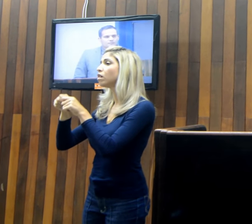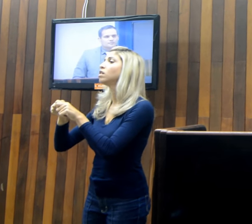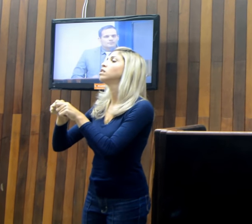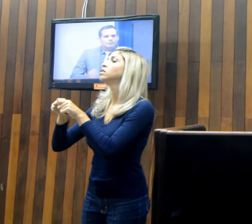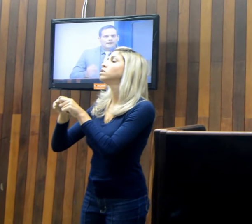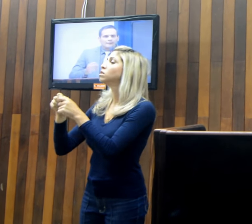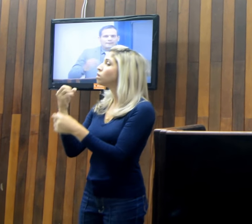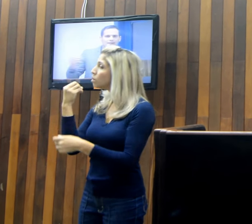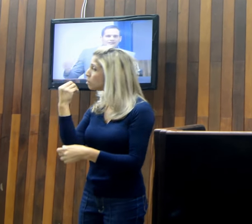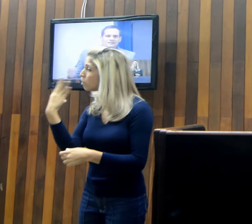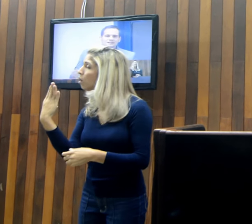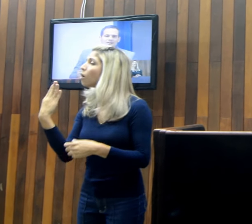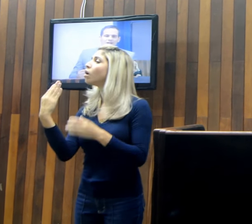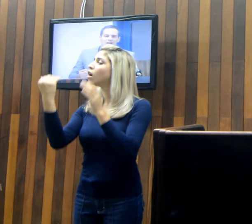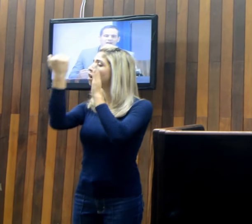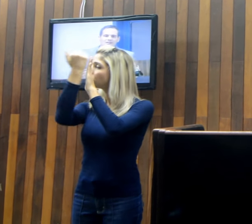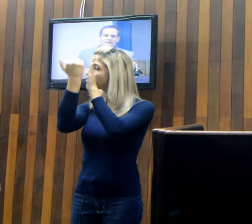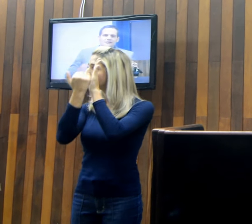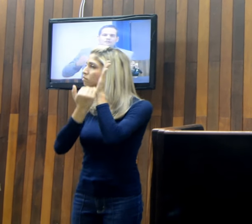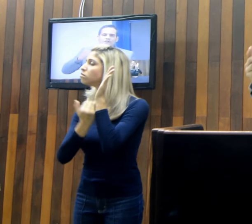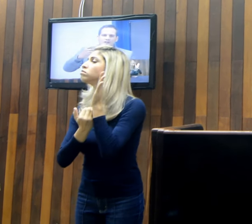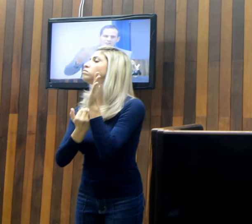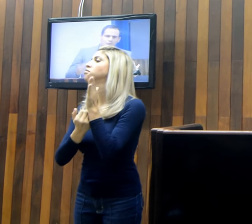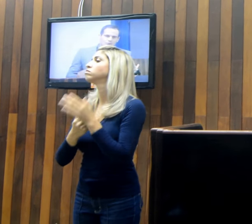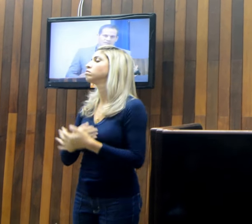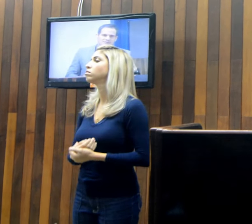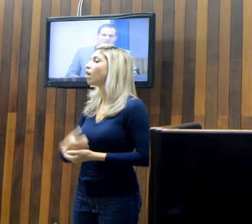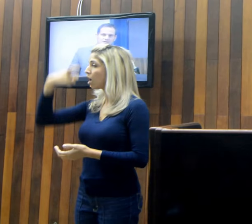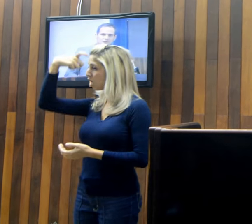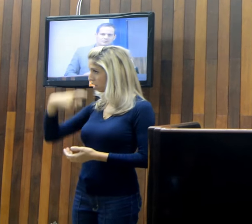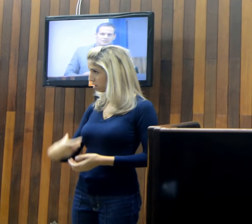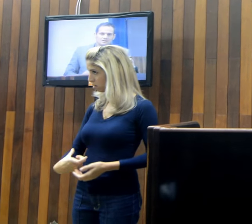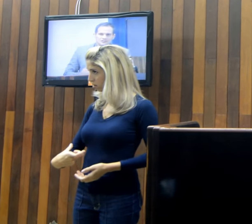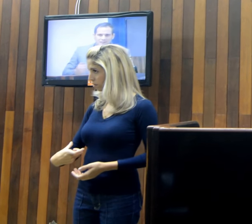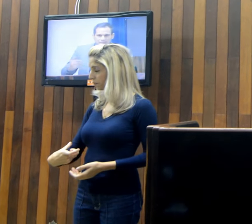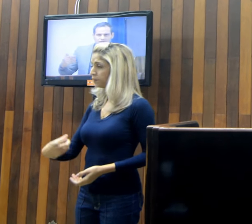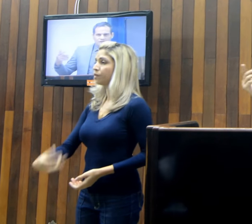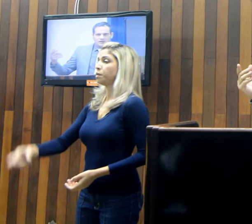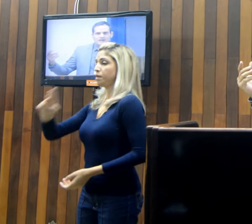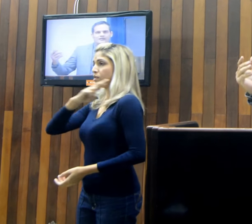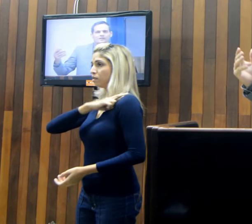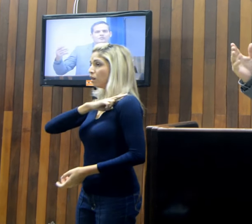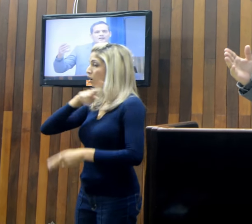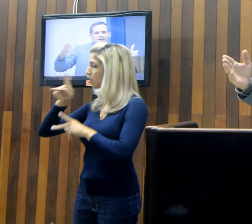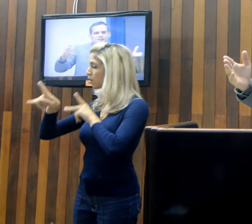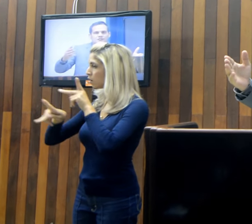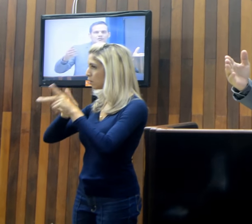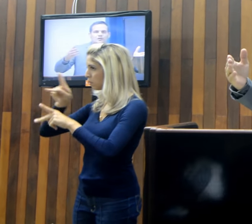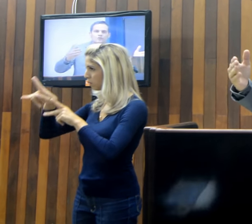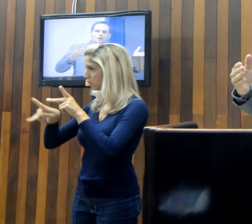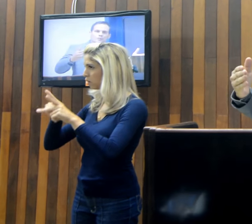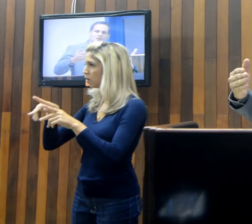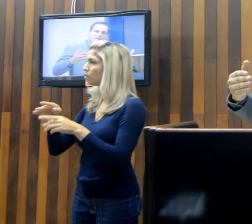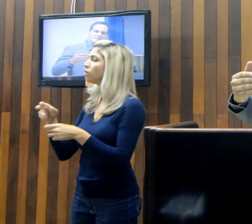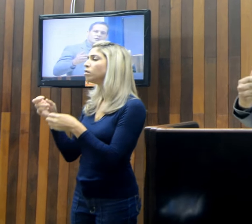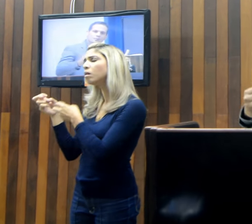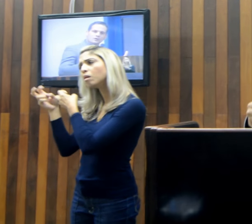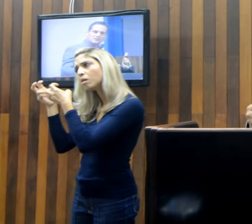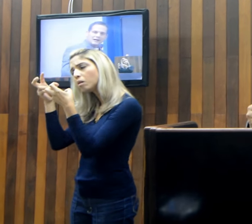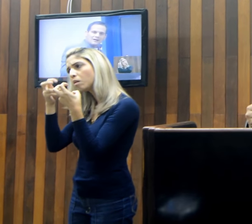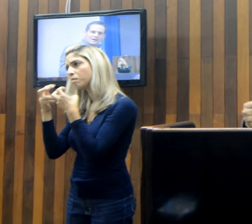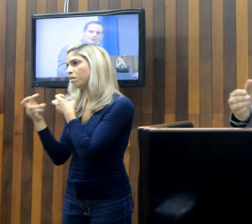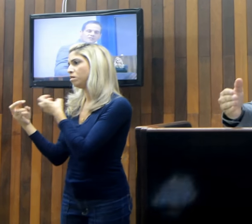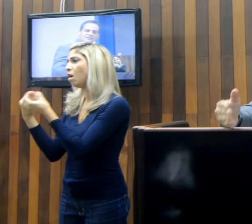apenas sendo voz da população, estar por fora, olhando, como que vai se